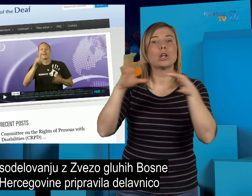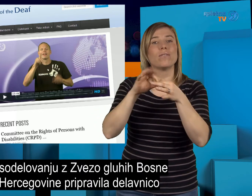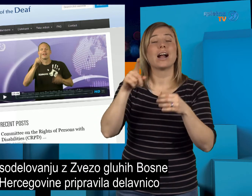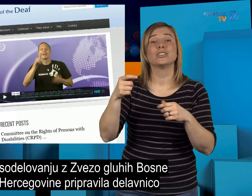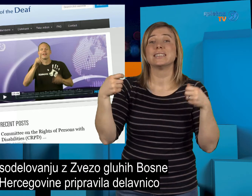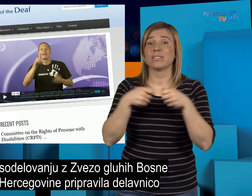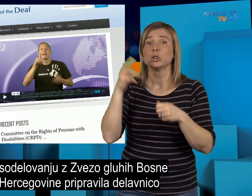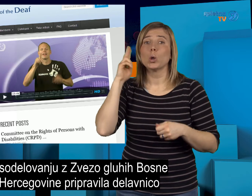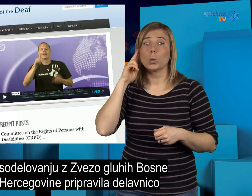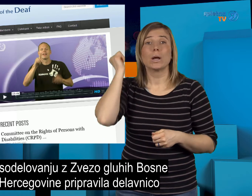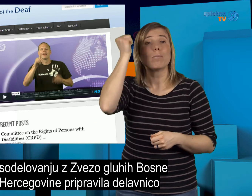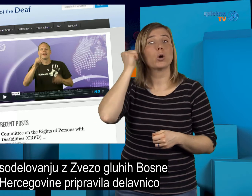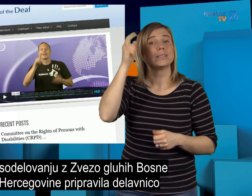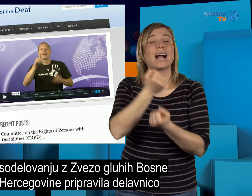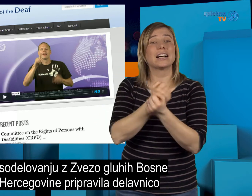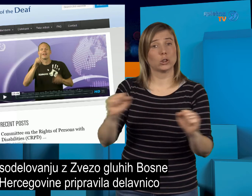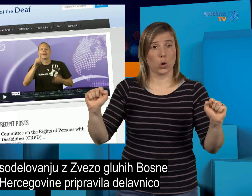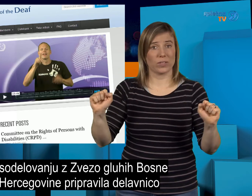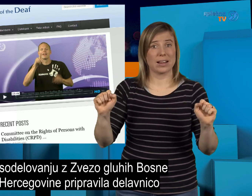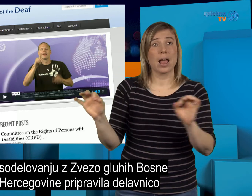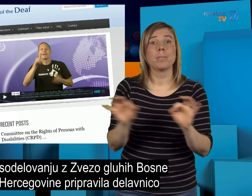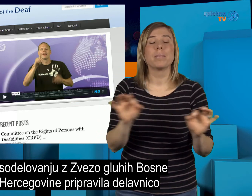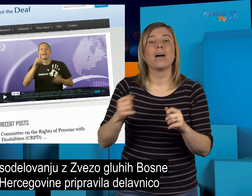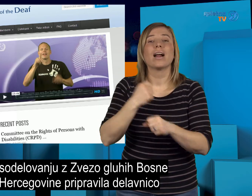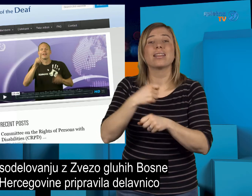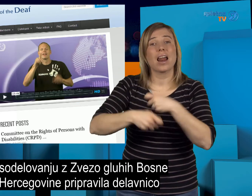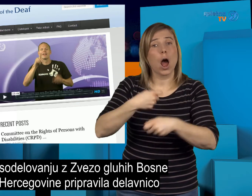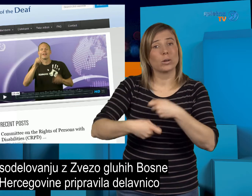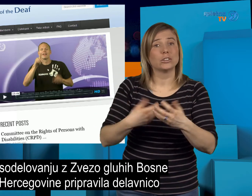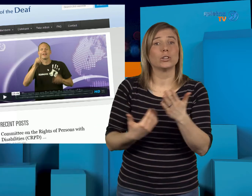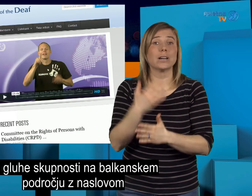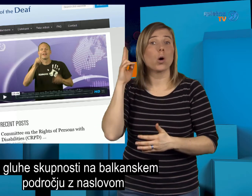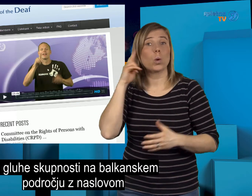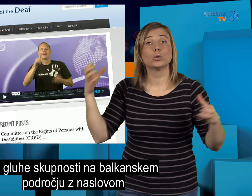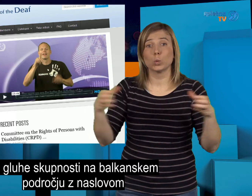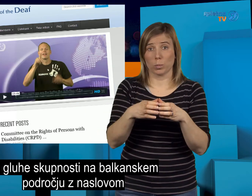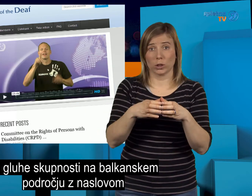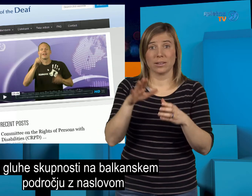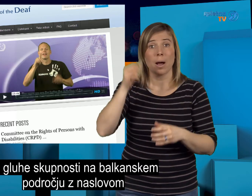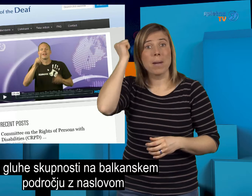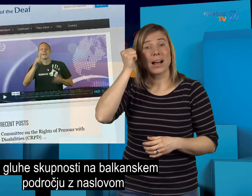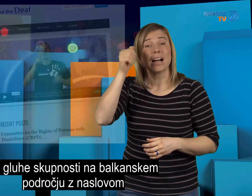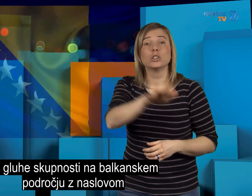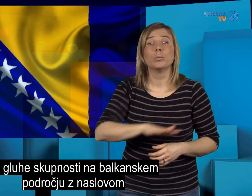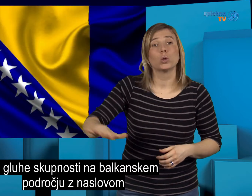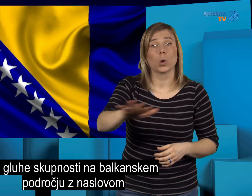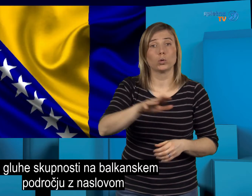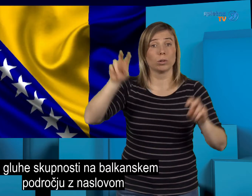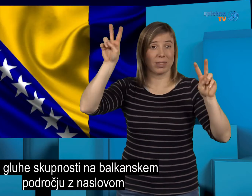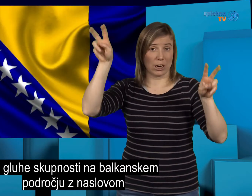Hercegovine pripravila delavnico za gluhe skupnosti na balkanskem področju z naslovom Človekove pravice gluhih v Bosni in